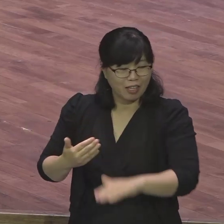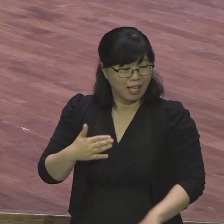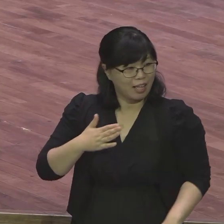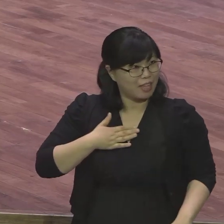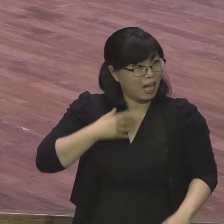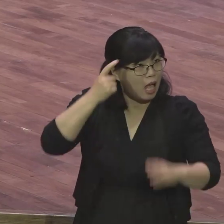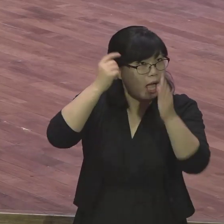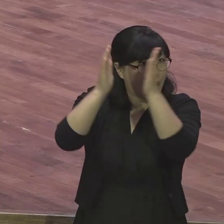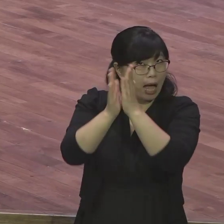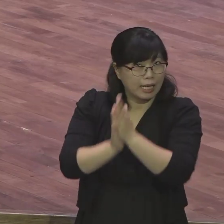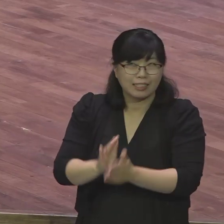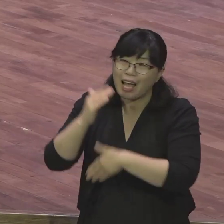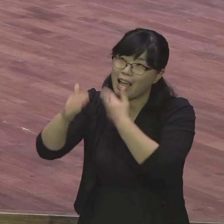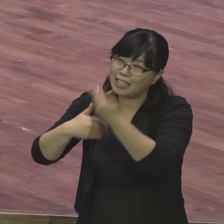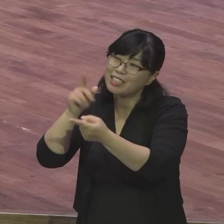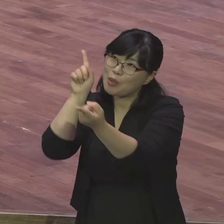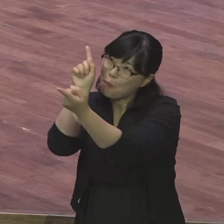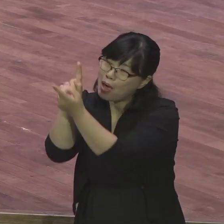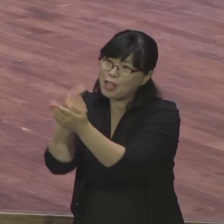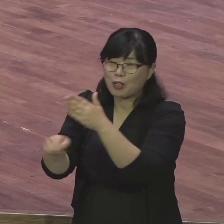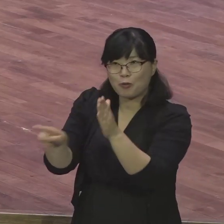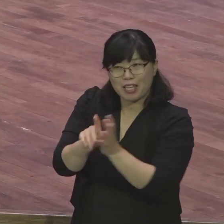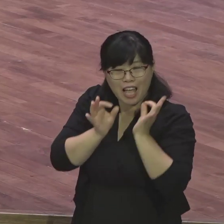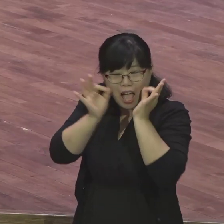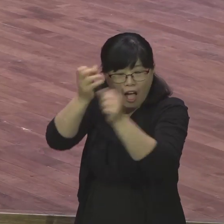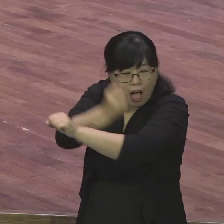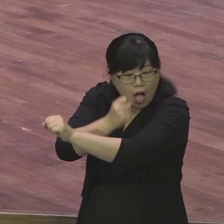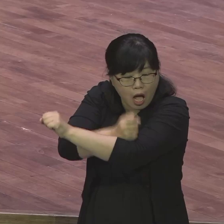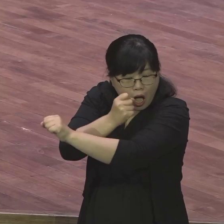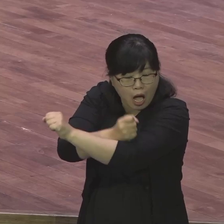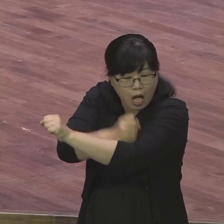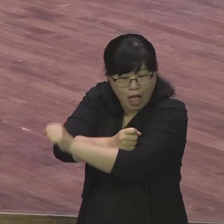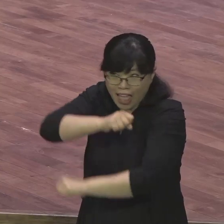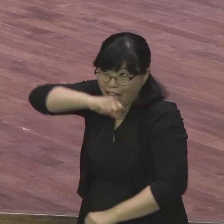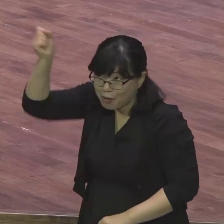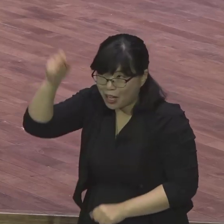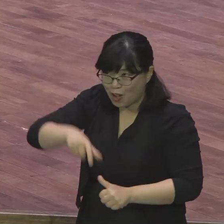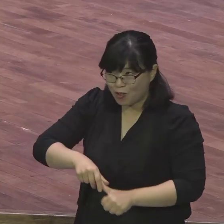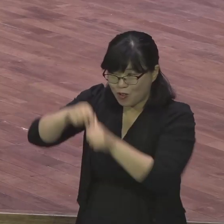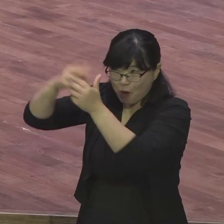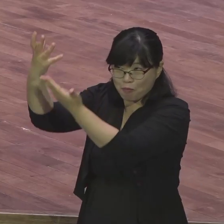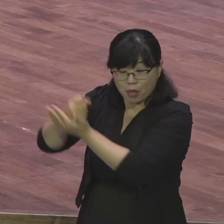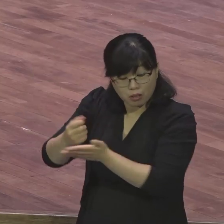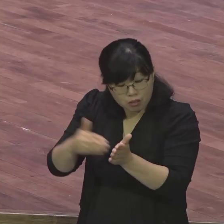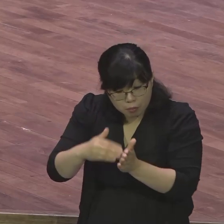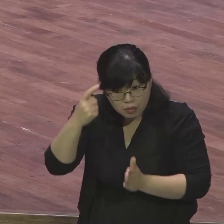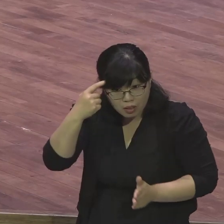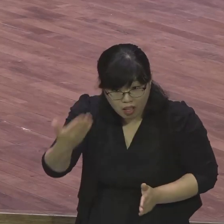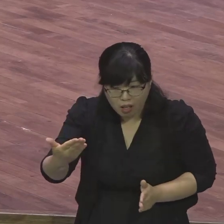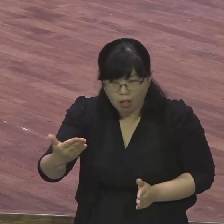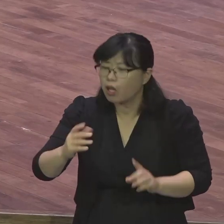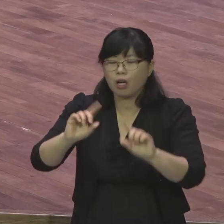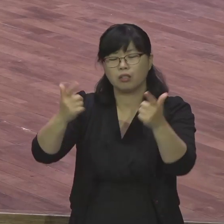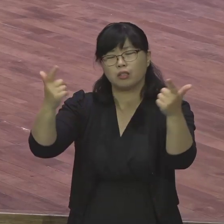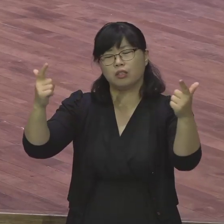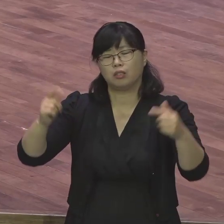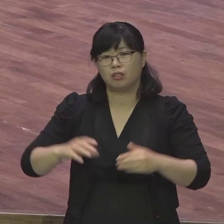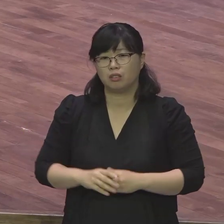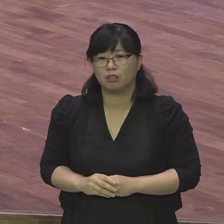그 정건줄을 믿으시기 바랍니다 택정하셨다 하면 뭐예요 예수 그리스도를